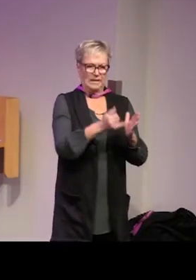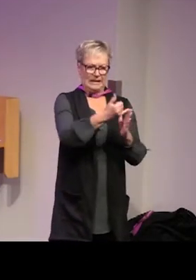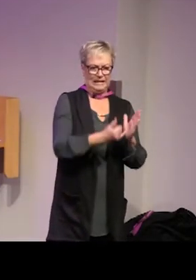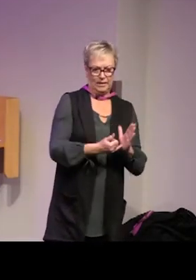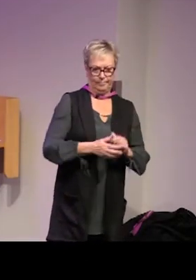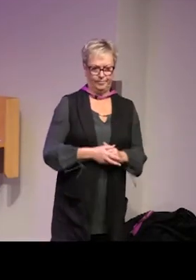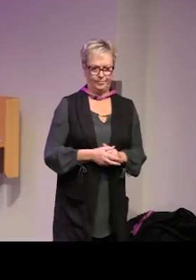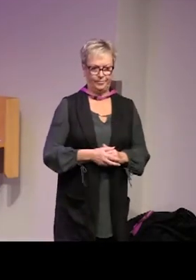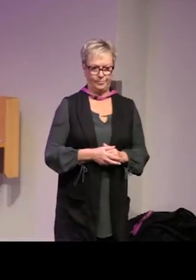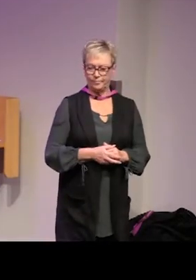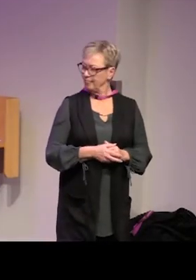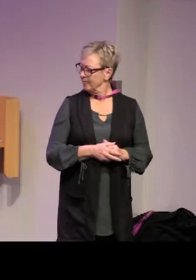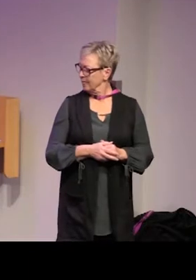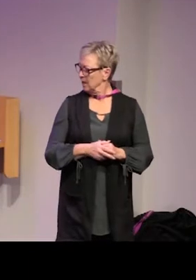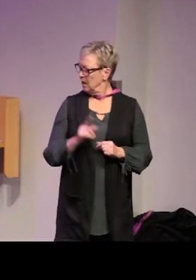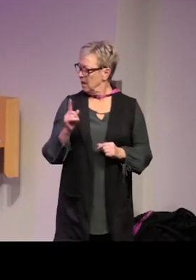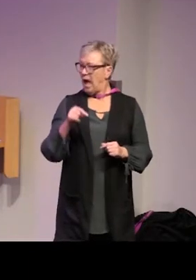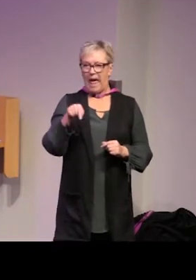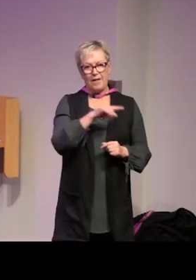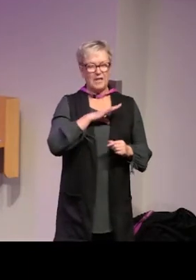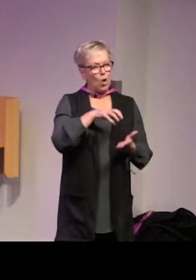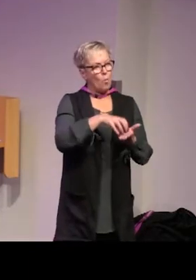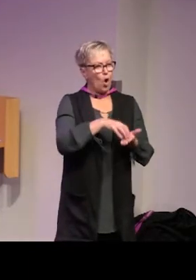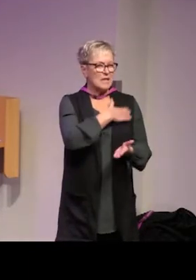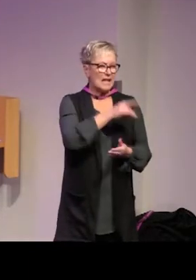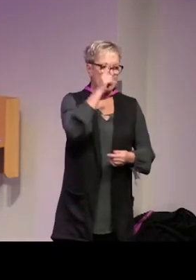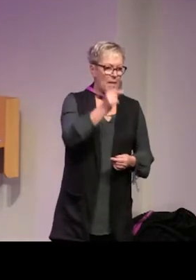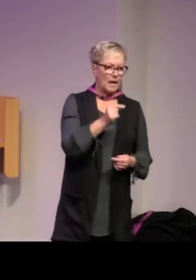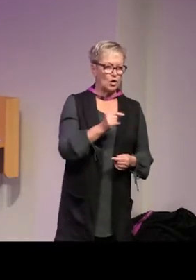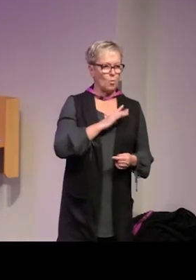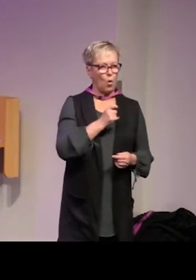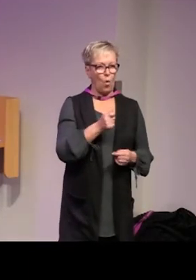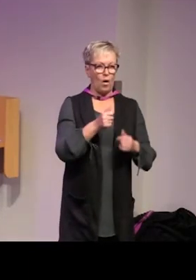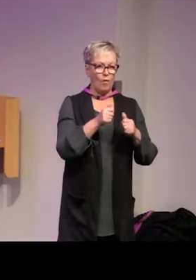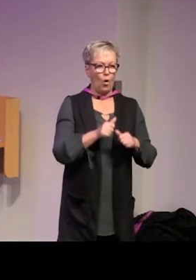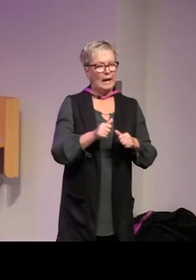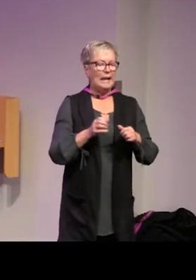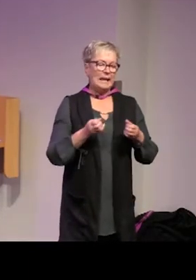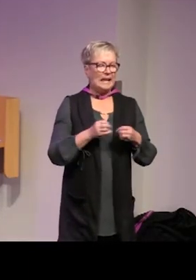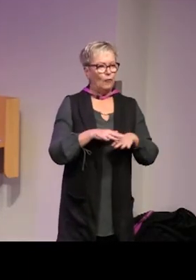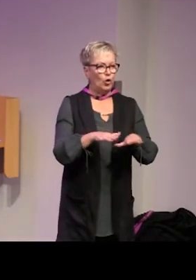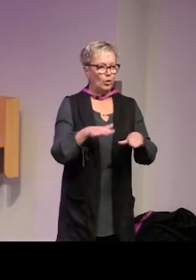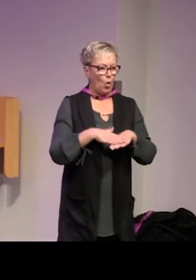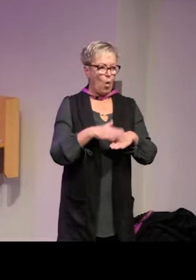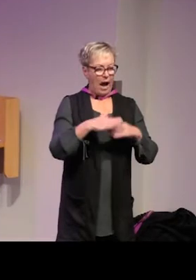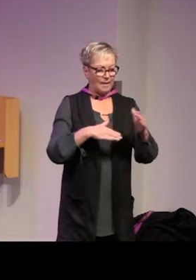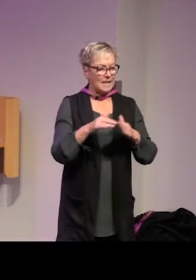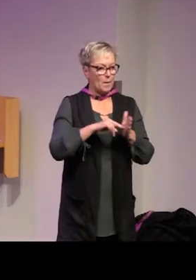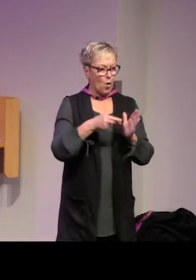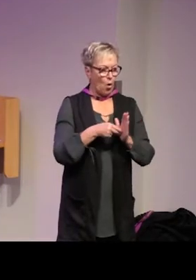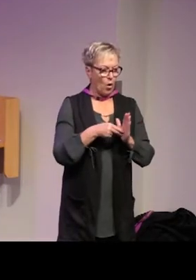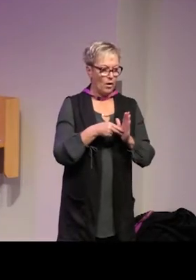som står i dem helt enkelt okej men nu sitter en massa kommunala tjänstemän här som förmodligen har någon form av inflytande på